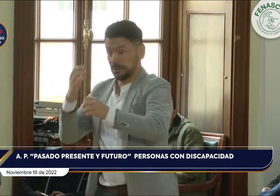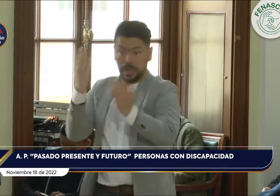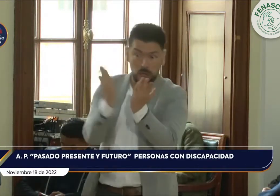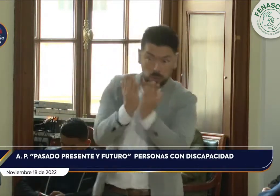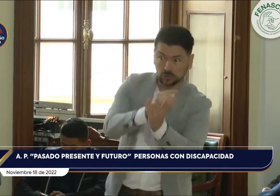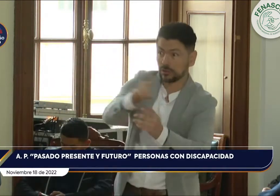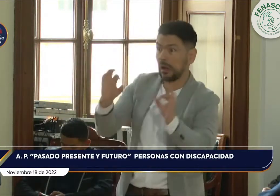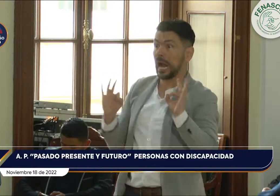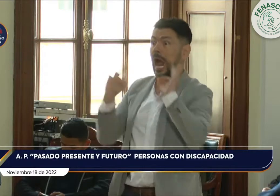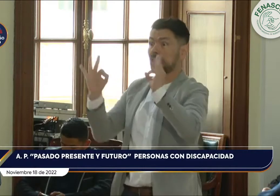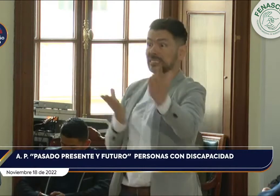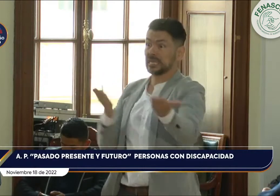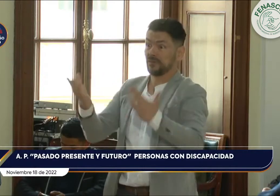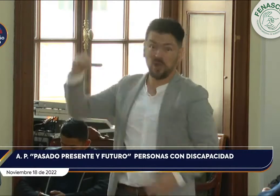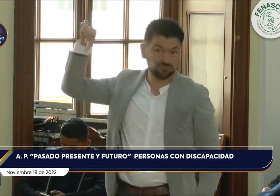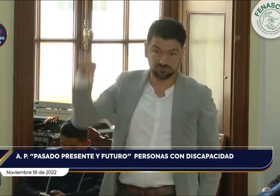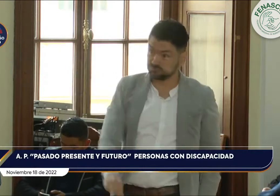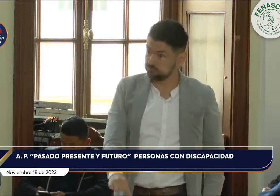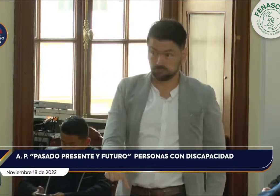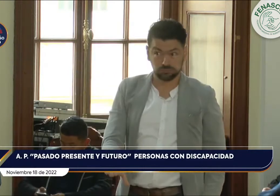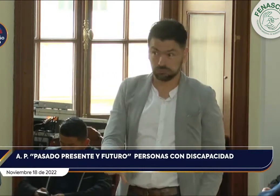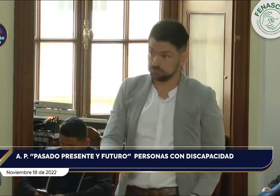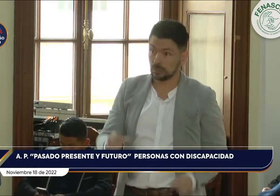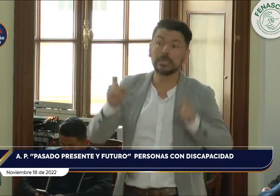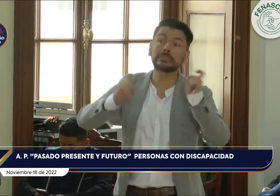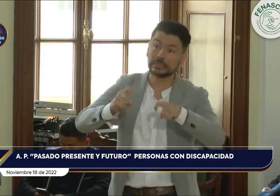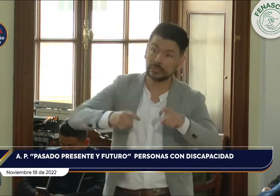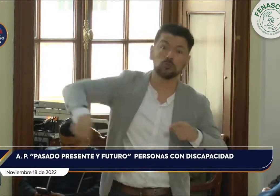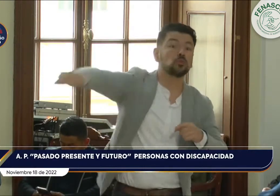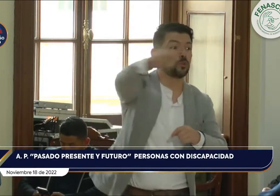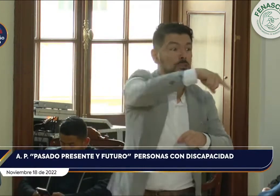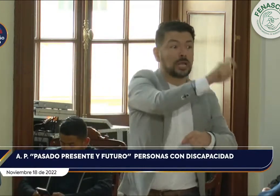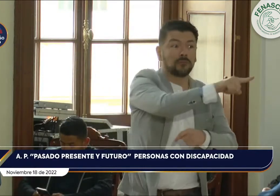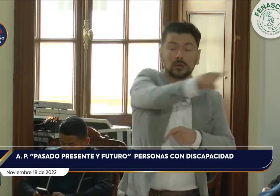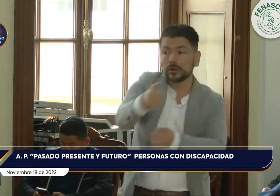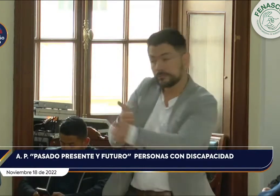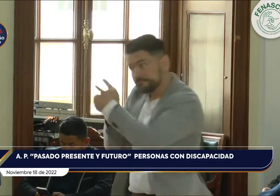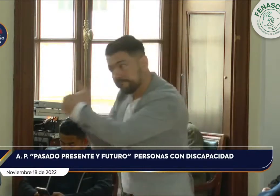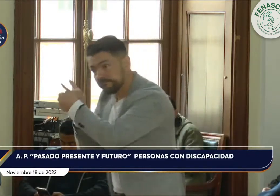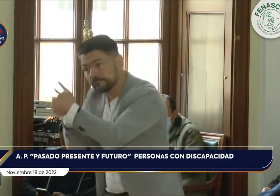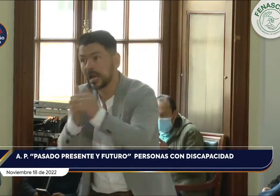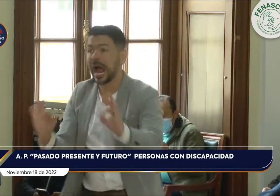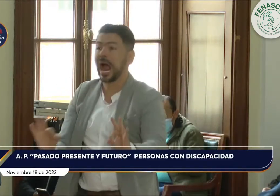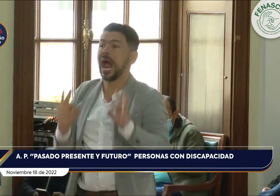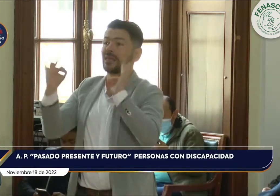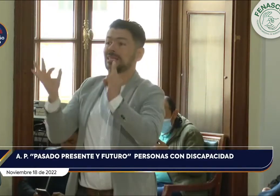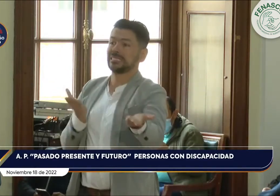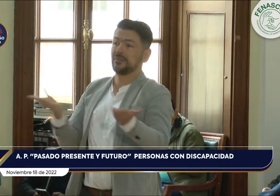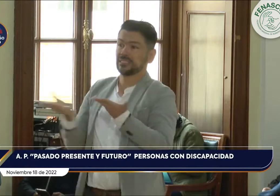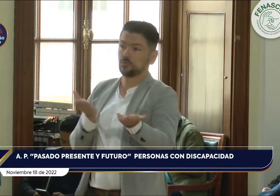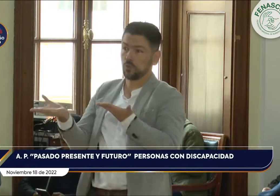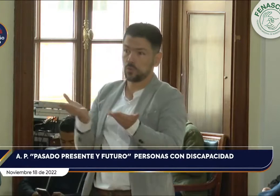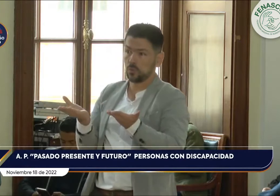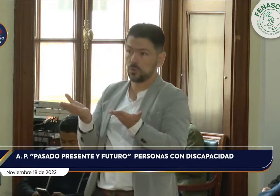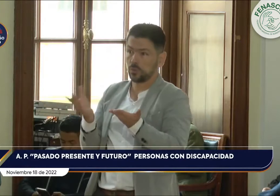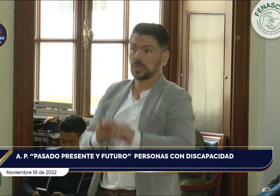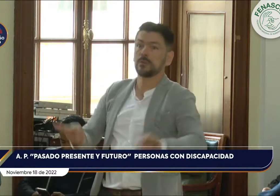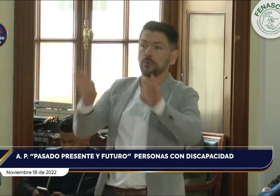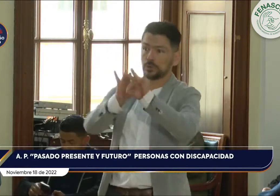etcétera. Como ustedes saben, la salud es transversal, y como saben ustedes, la educación también es transversal, pero lo que hemos escuchado es que hay mucha